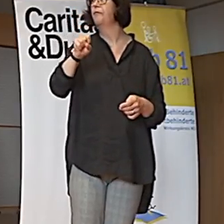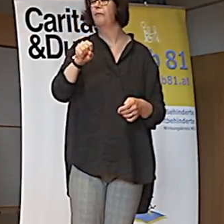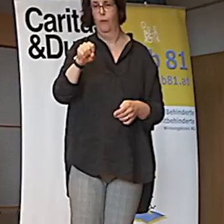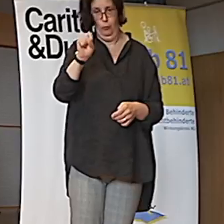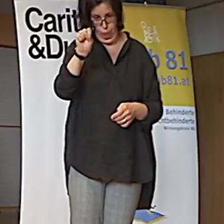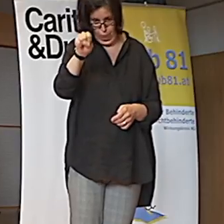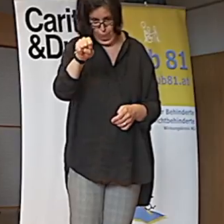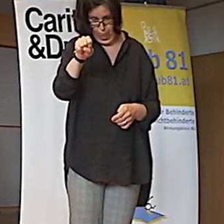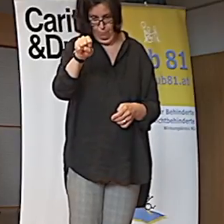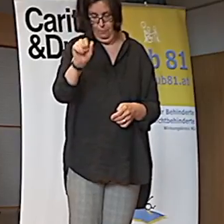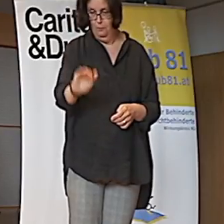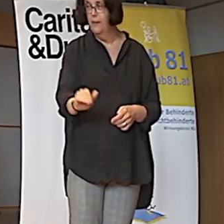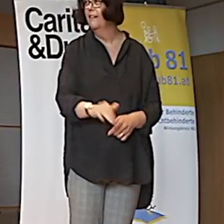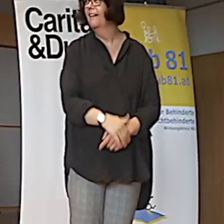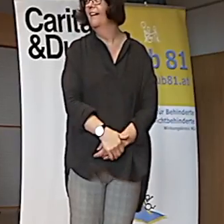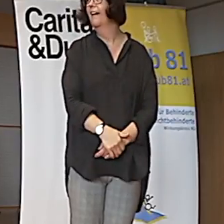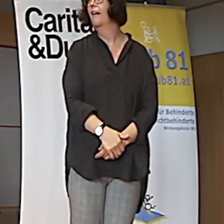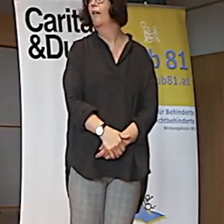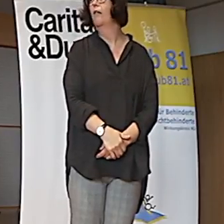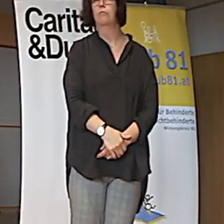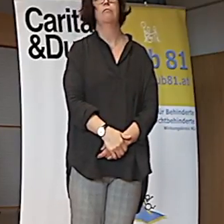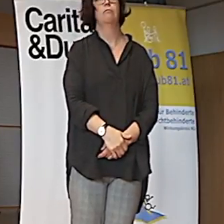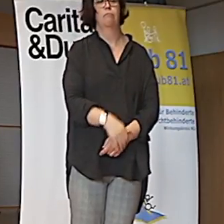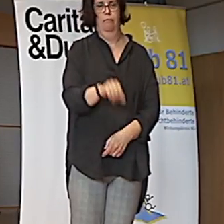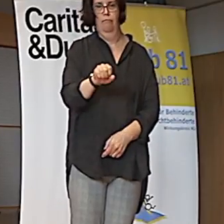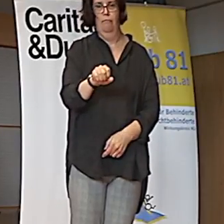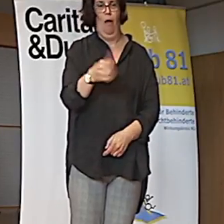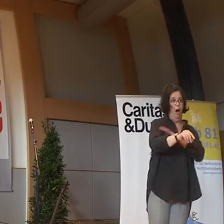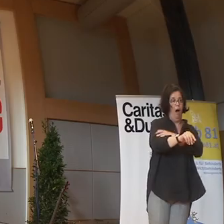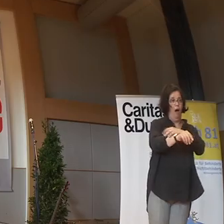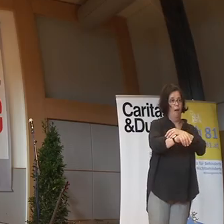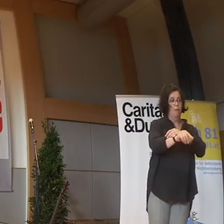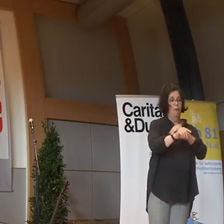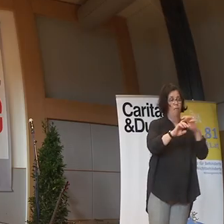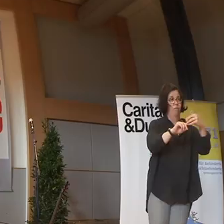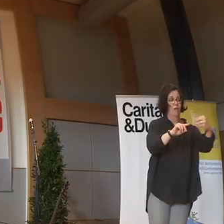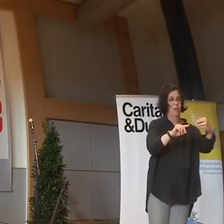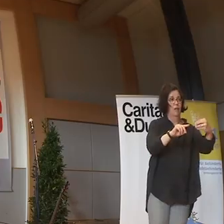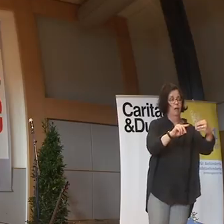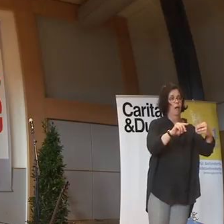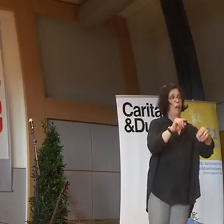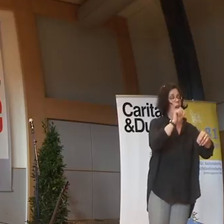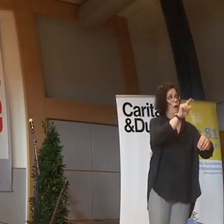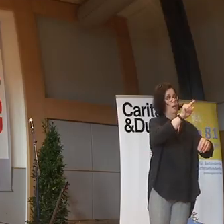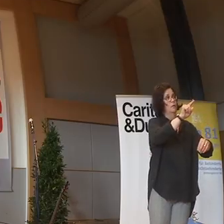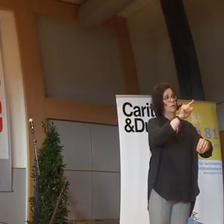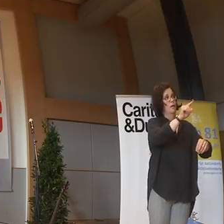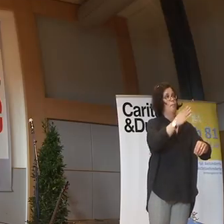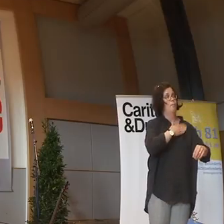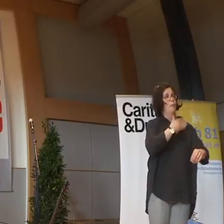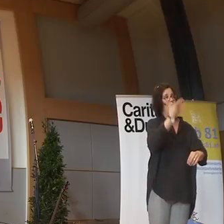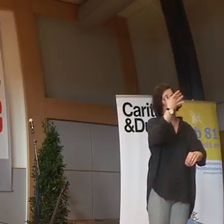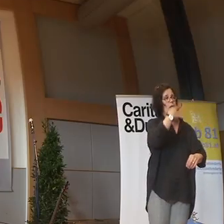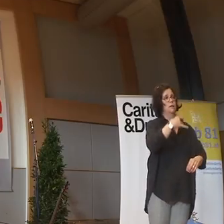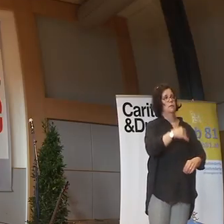schauen sie runter auf den Zögling. Kopf, Hand, Finger, Laser, mein Gesicht.